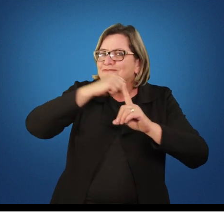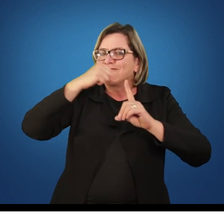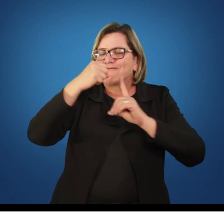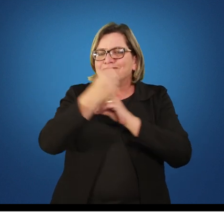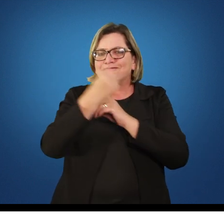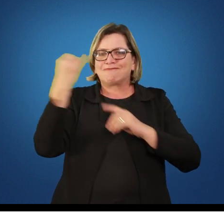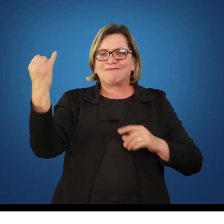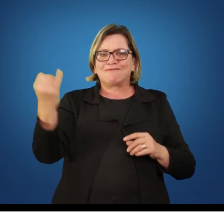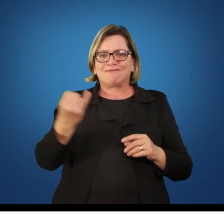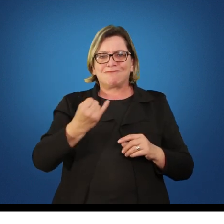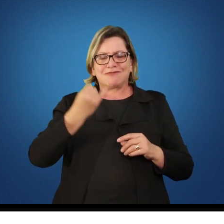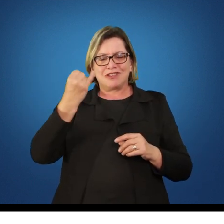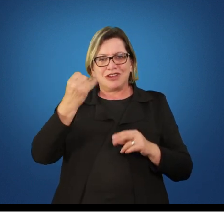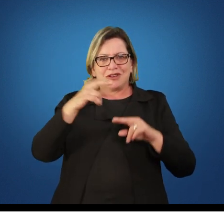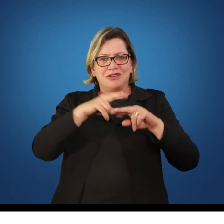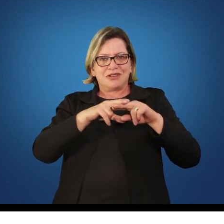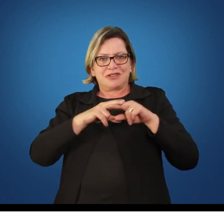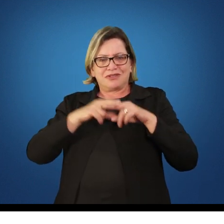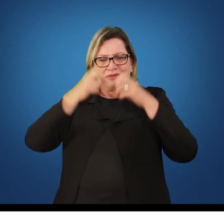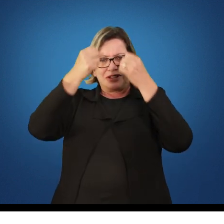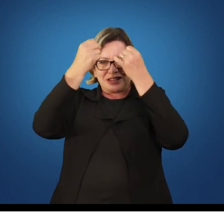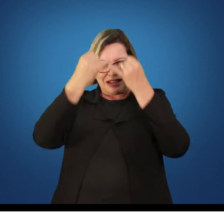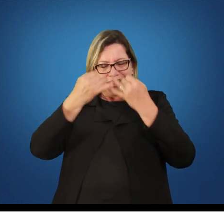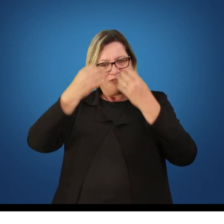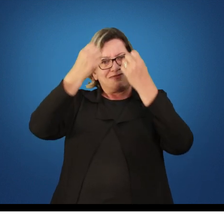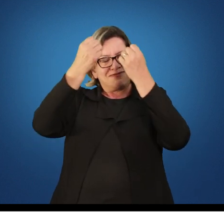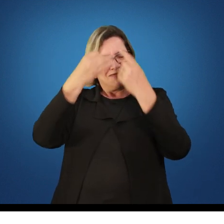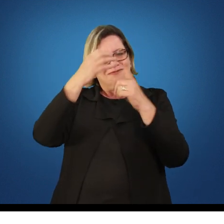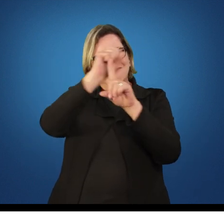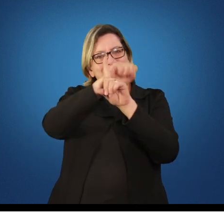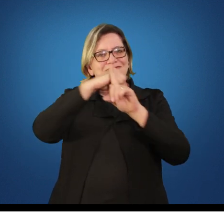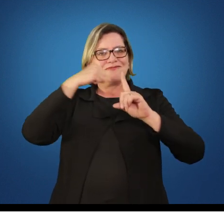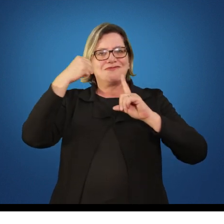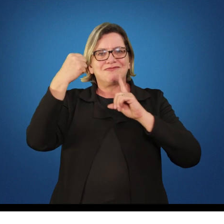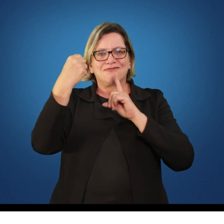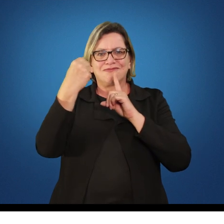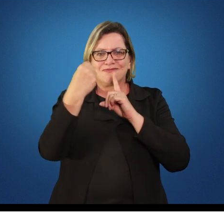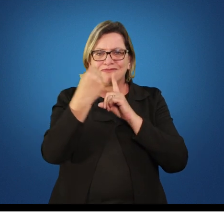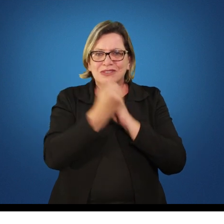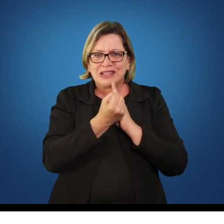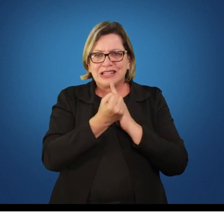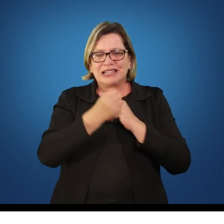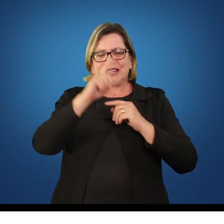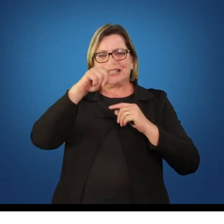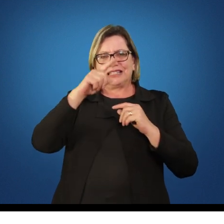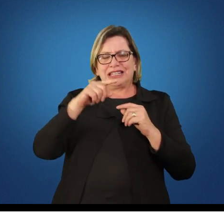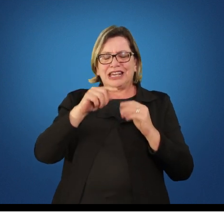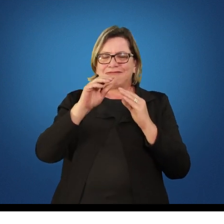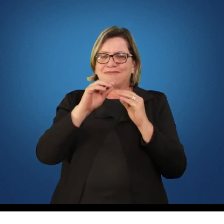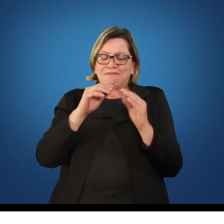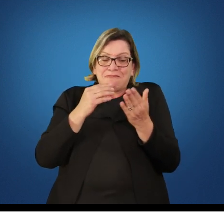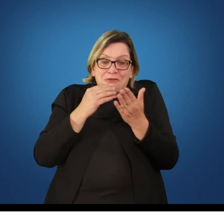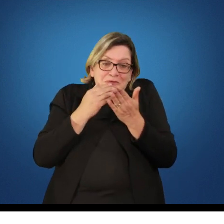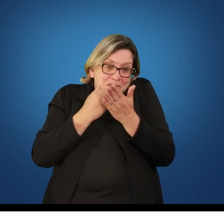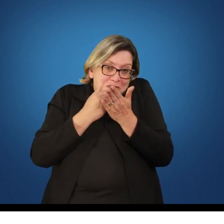nós vamos falar muito sobre a questão da sociedade que é a instituição chamada escola. Certo?